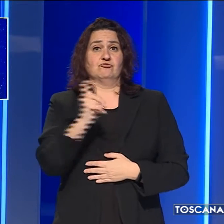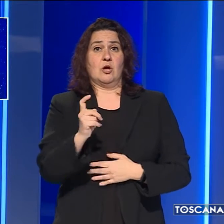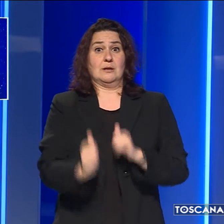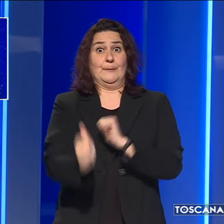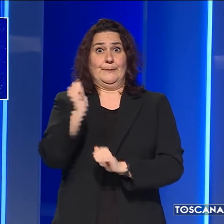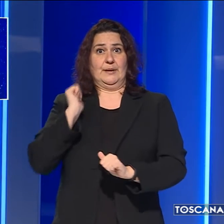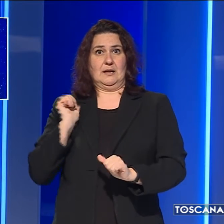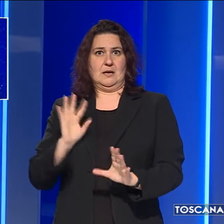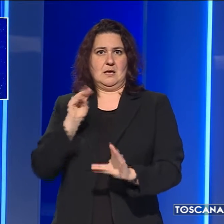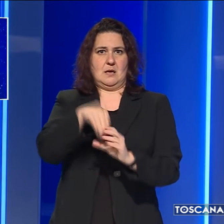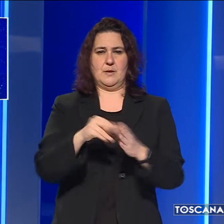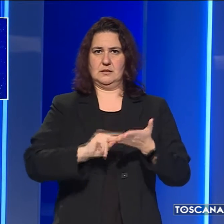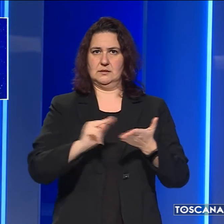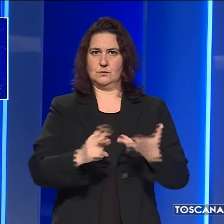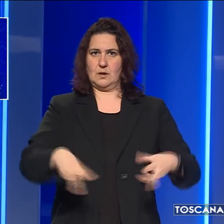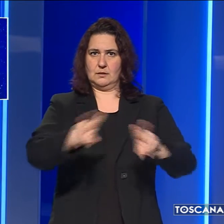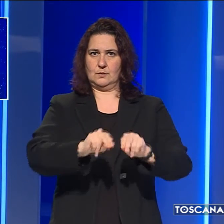di tornare a scuola.